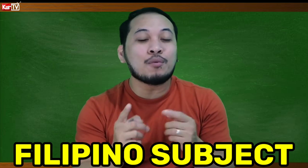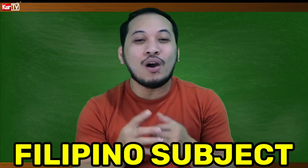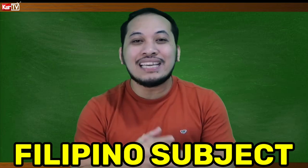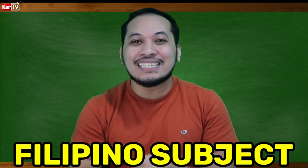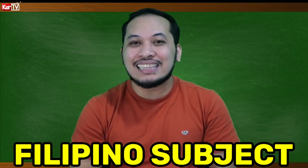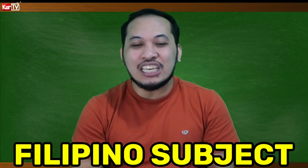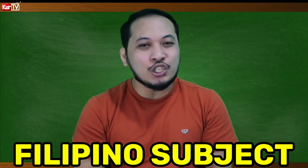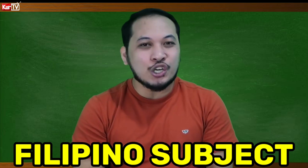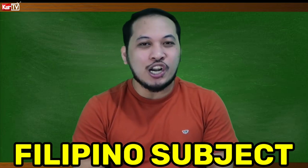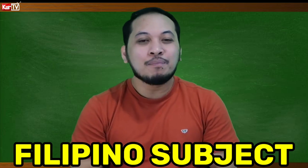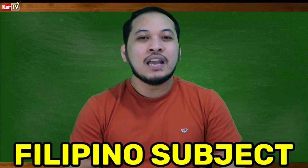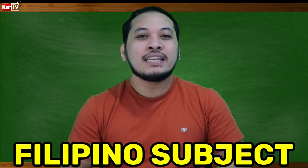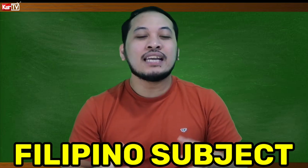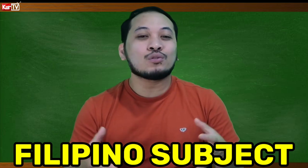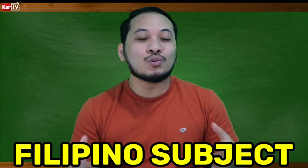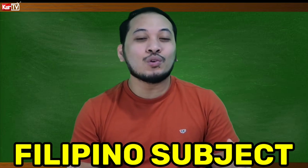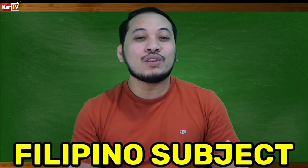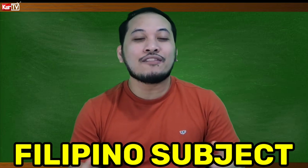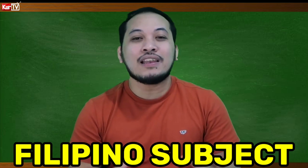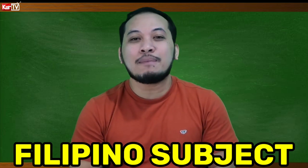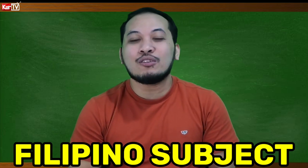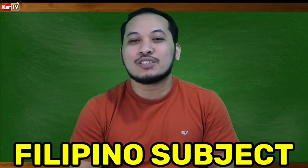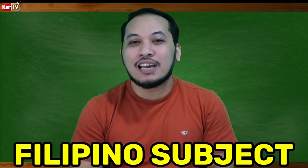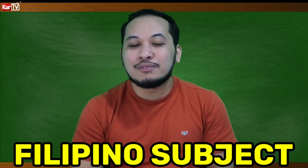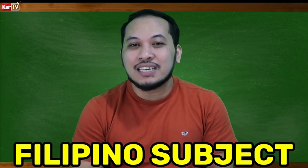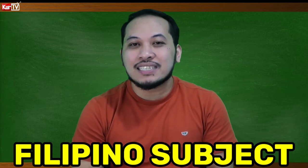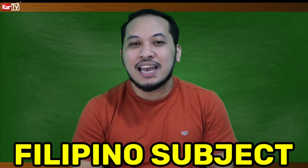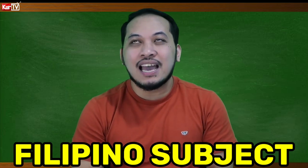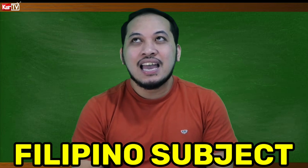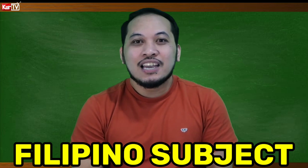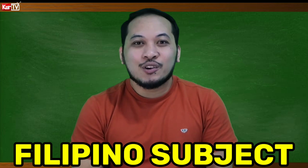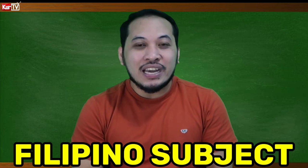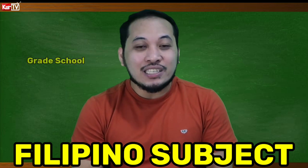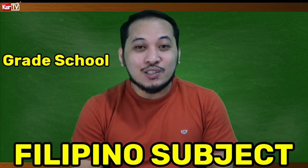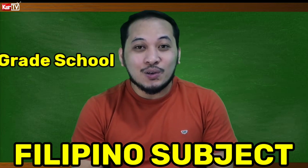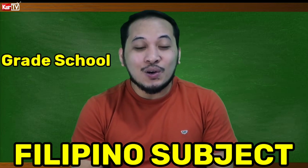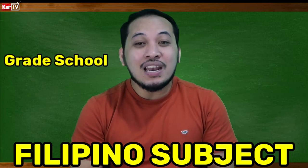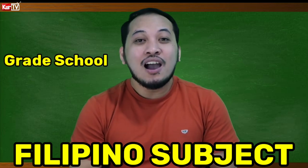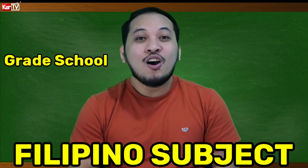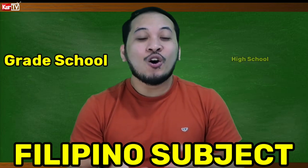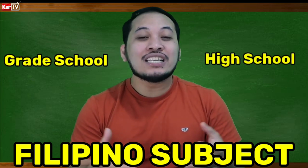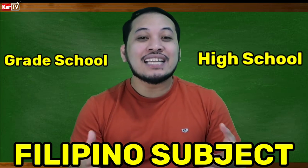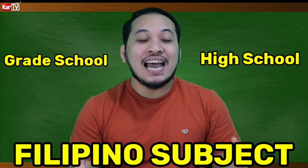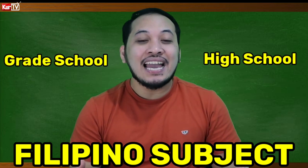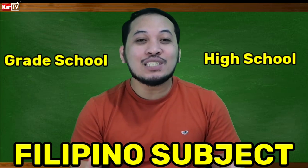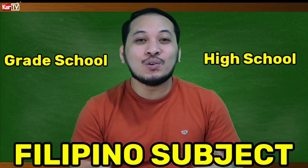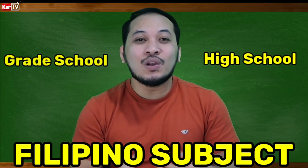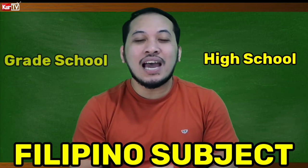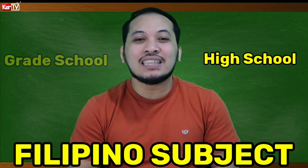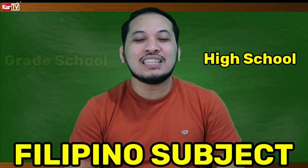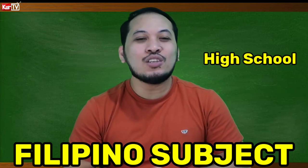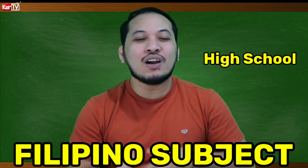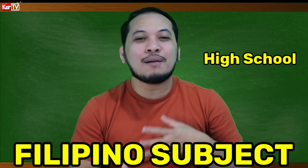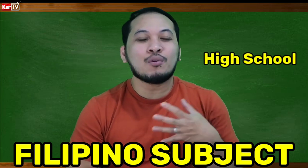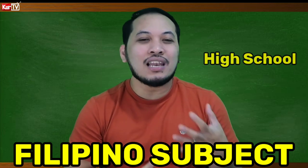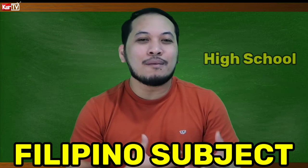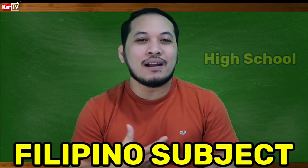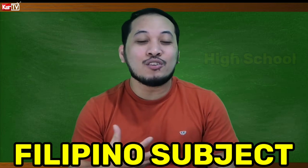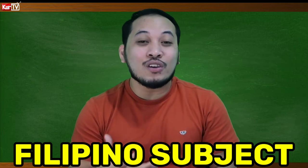po ay isang teacher na nagtuturo ng Filipino subject sa grade school or sa high school at hindi nyo nga po alam yung